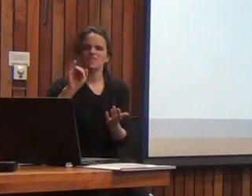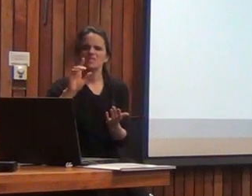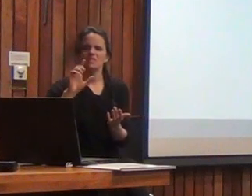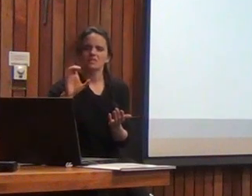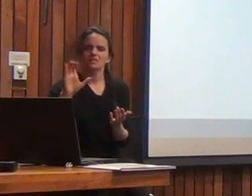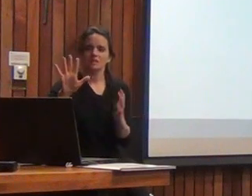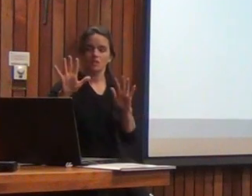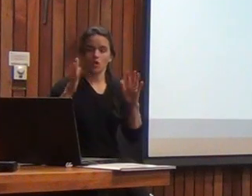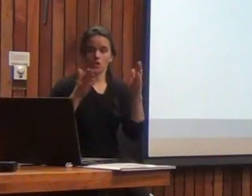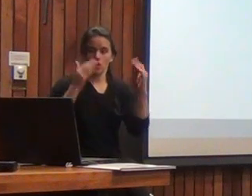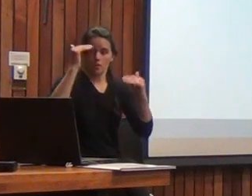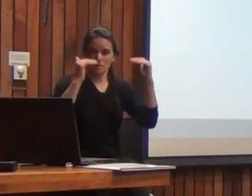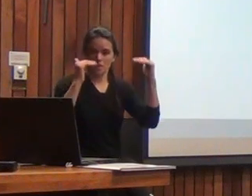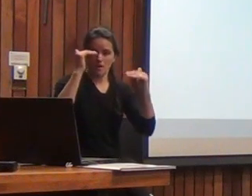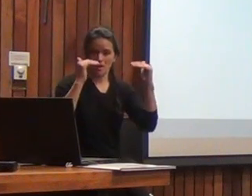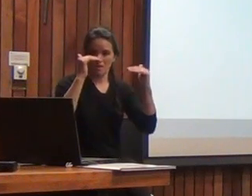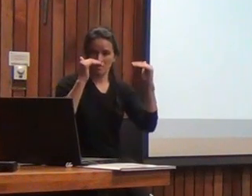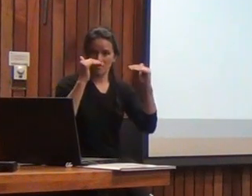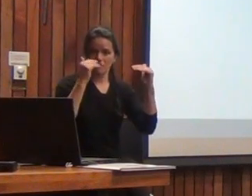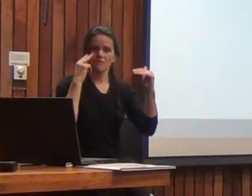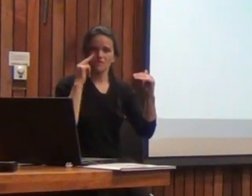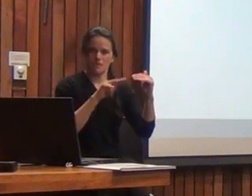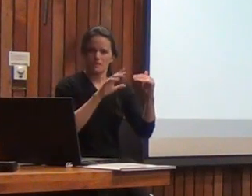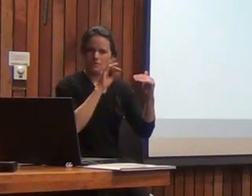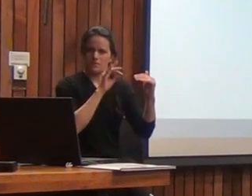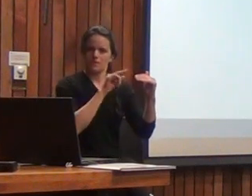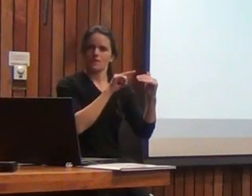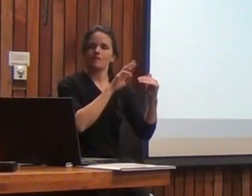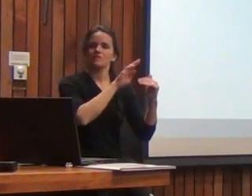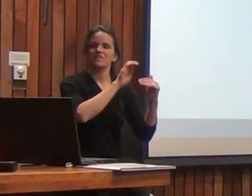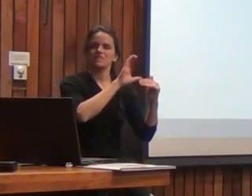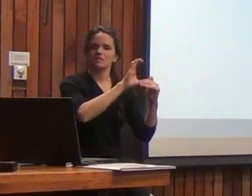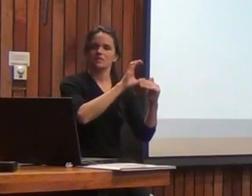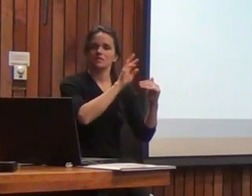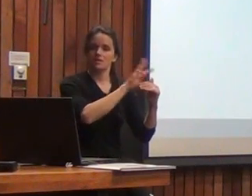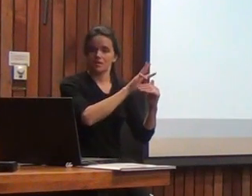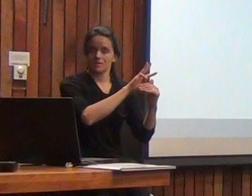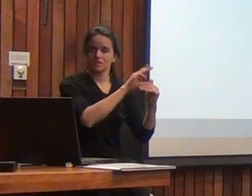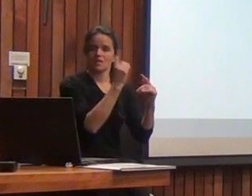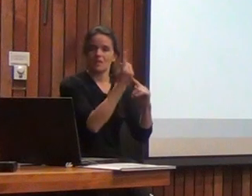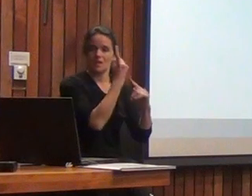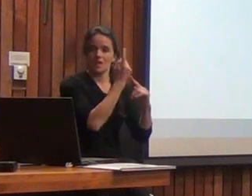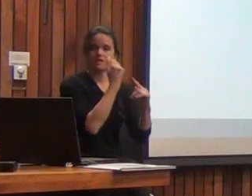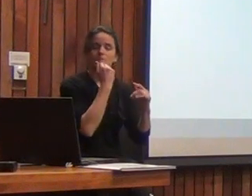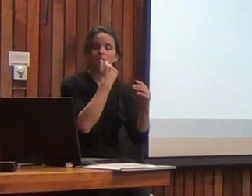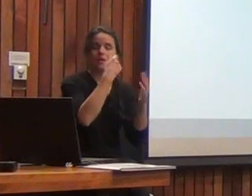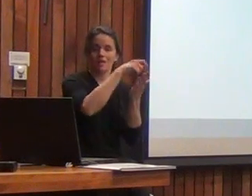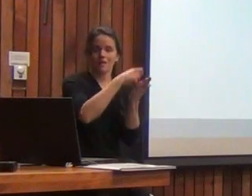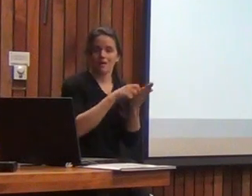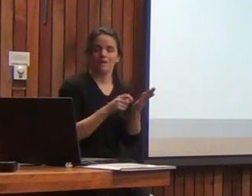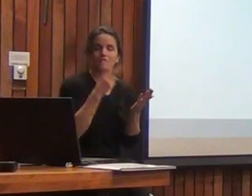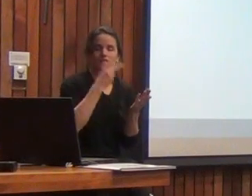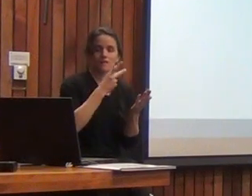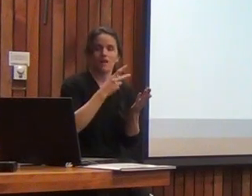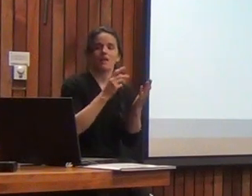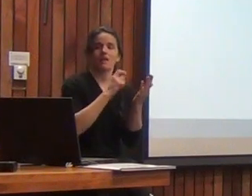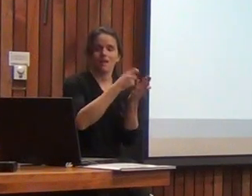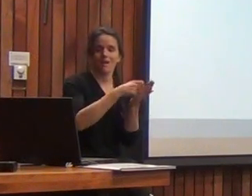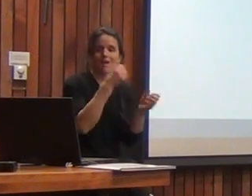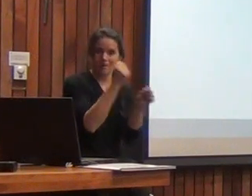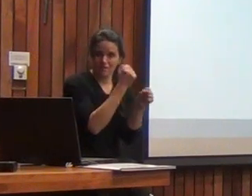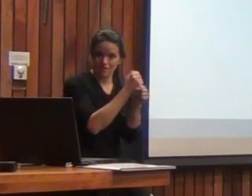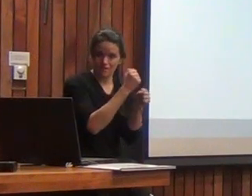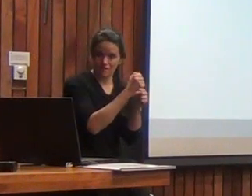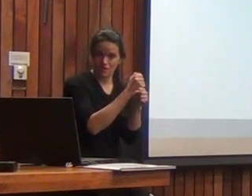cosa súper interesante en el BIS-3 para obtener el indicador general y la escala verbal y la escala ejecutiva necesito